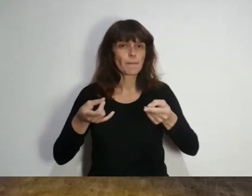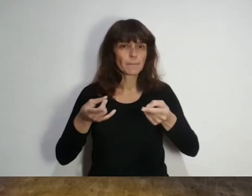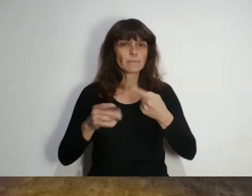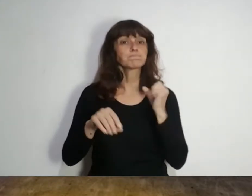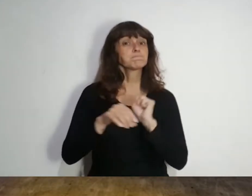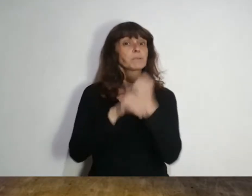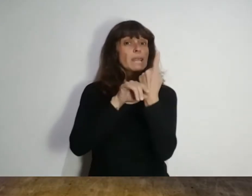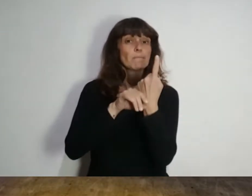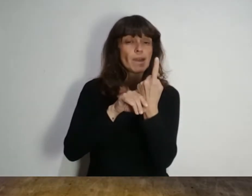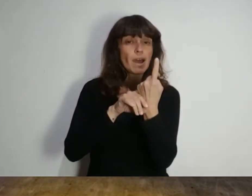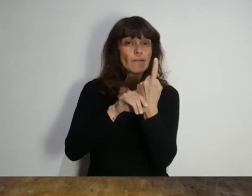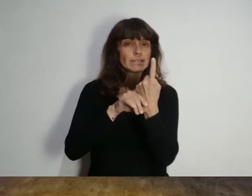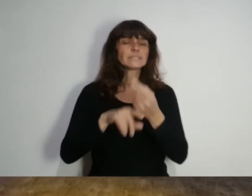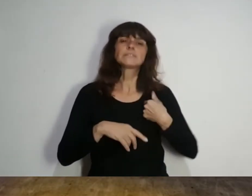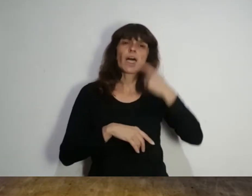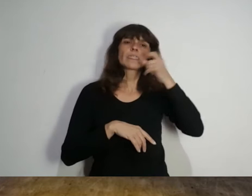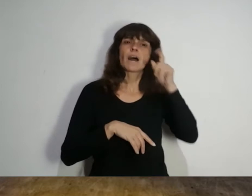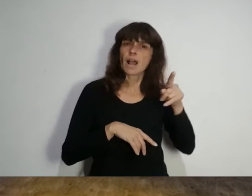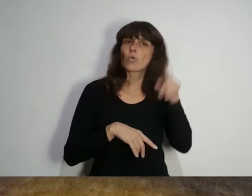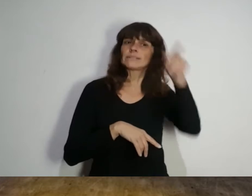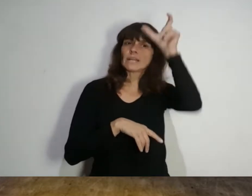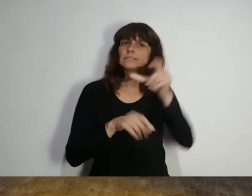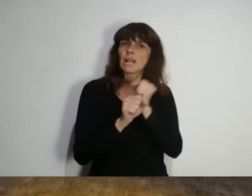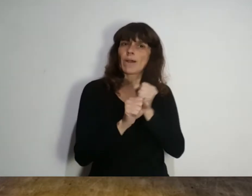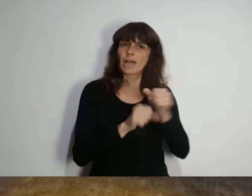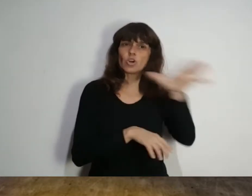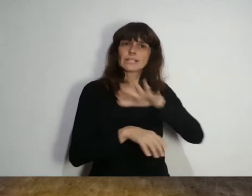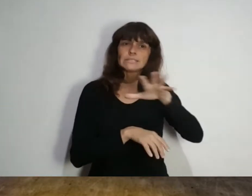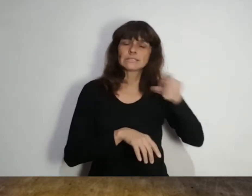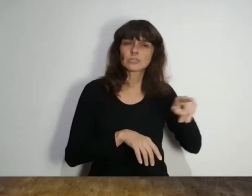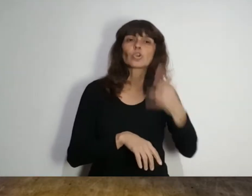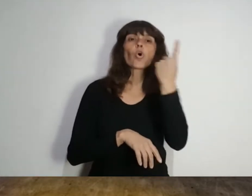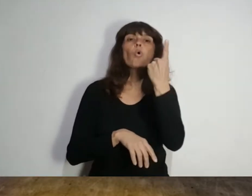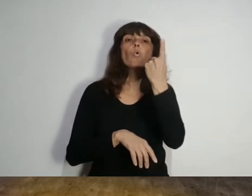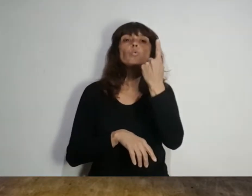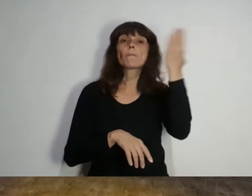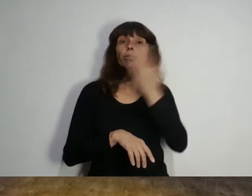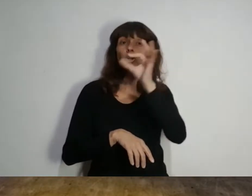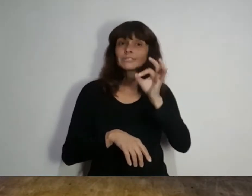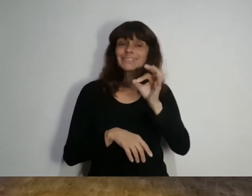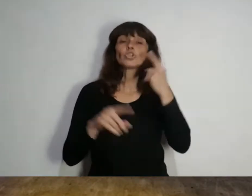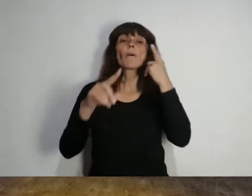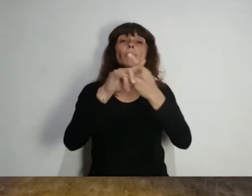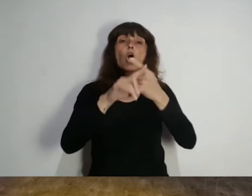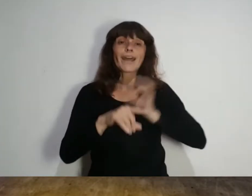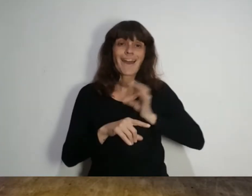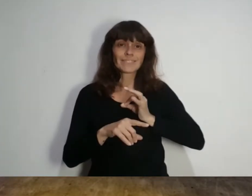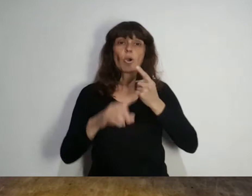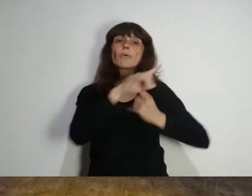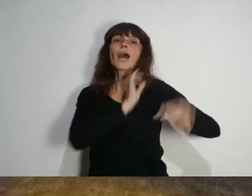Además, por primera vez, se les reconocerá a los trabajadores del sector un 1% anual por